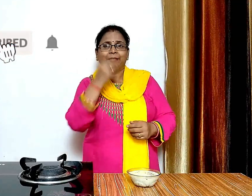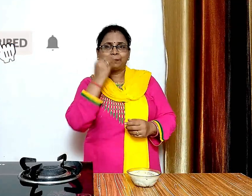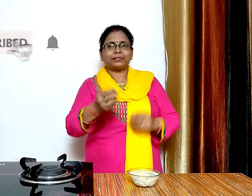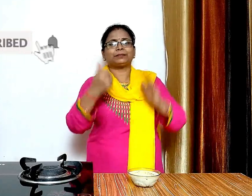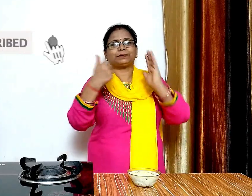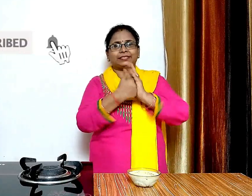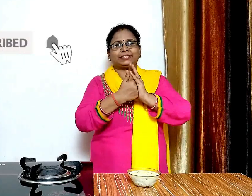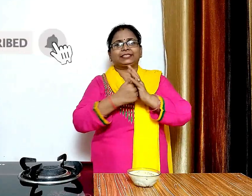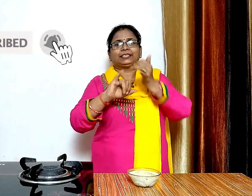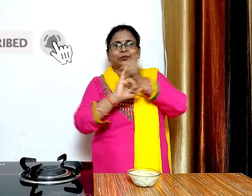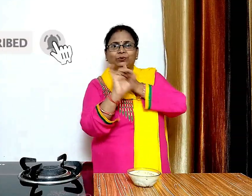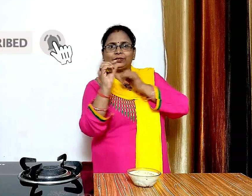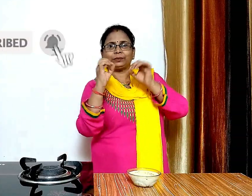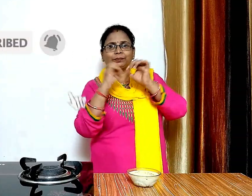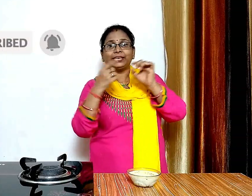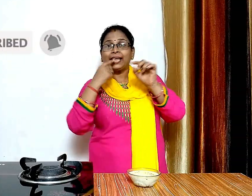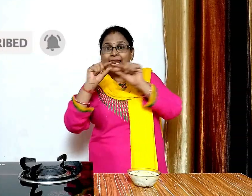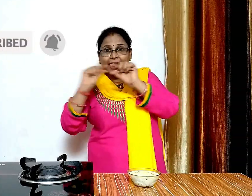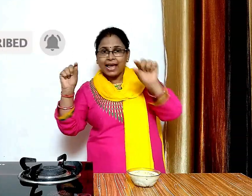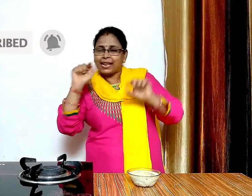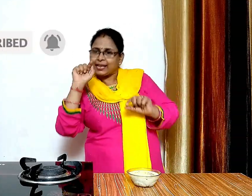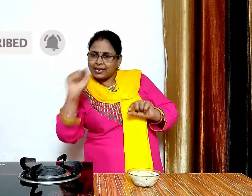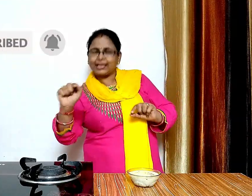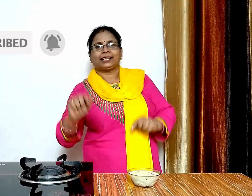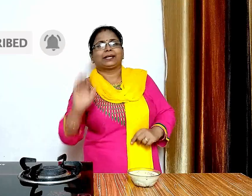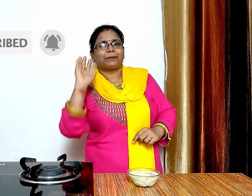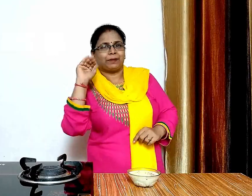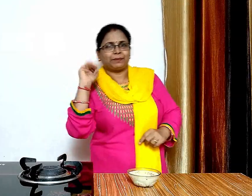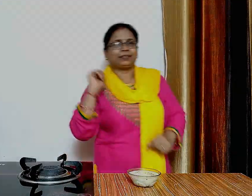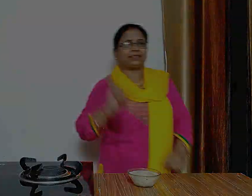पसंद आई हो तो इस वीडियो को लाइक और इस तेना को सब्सक्राइब करना ना भूलें